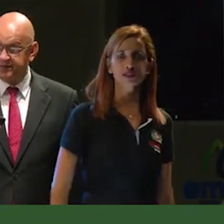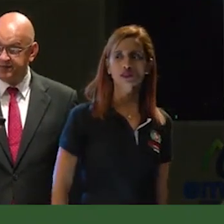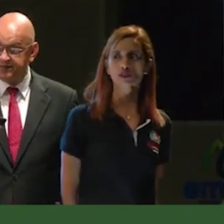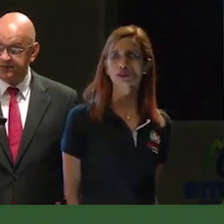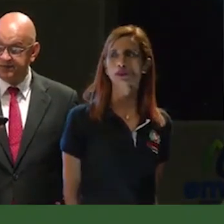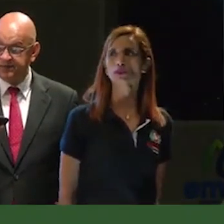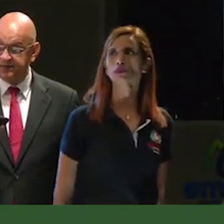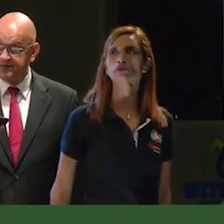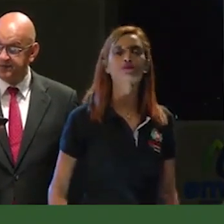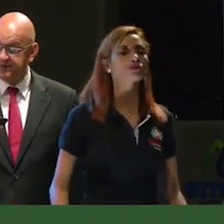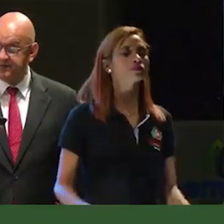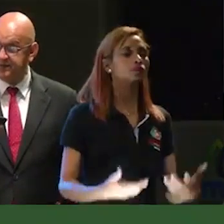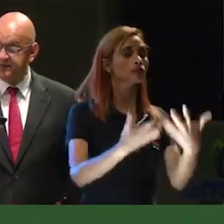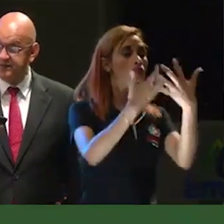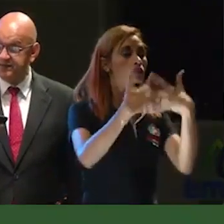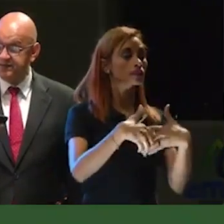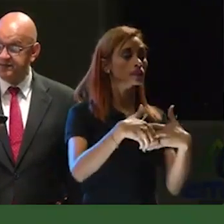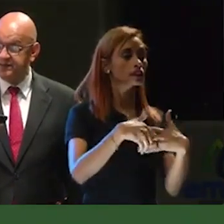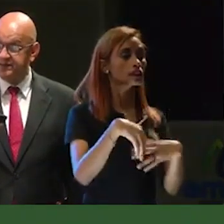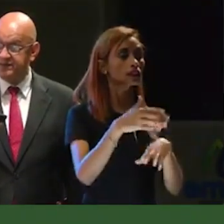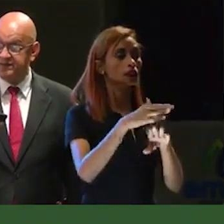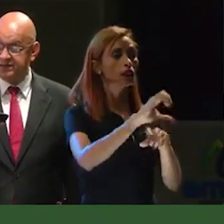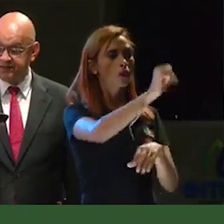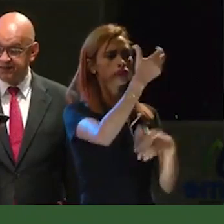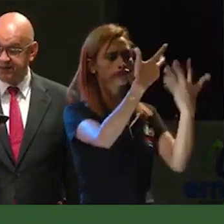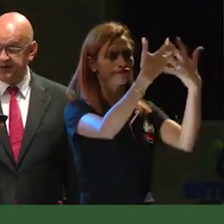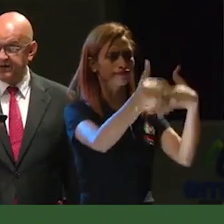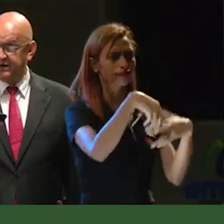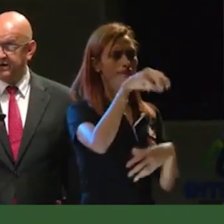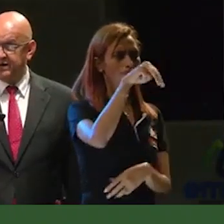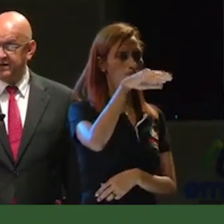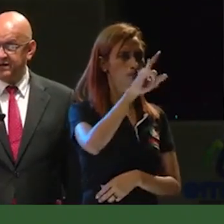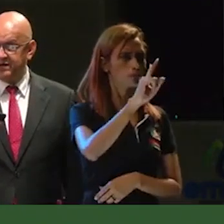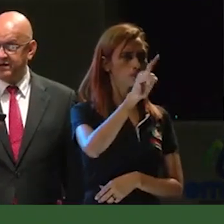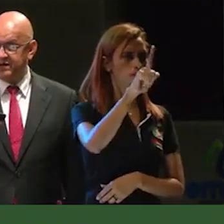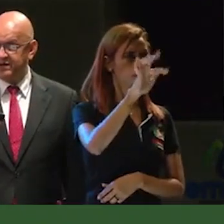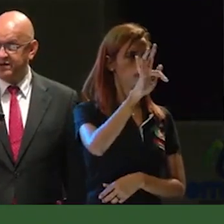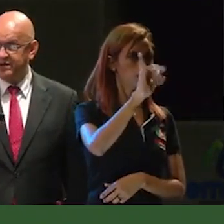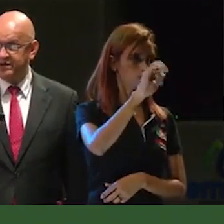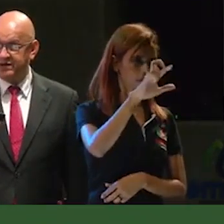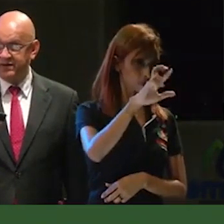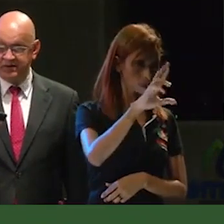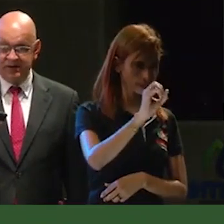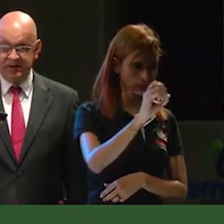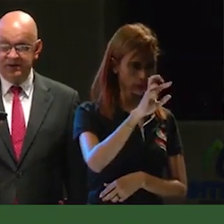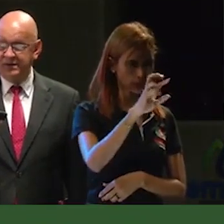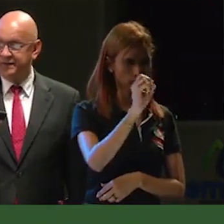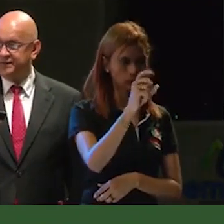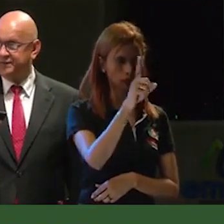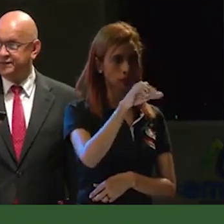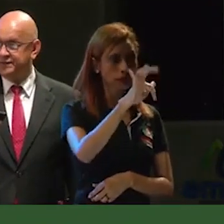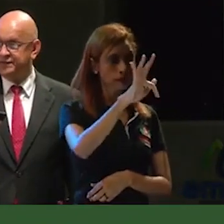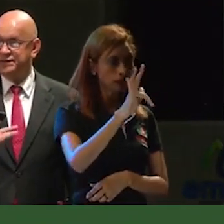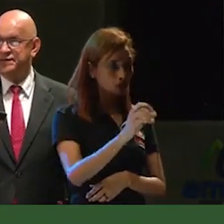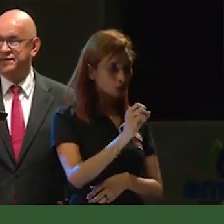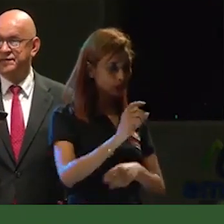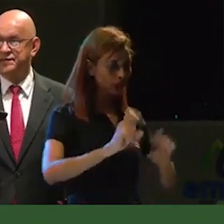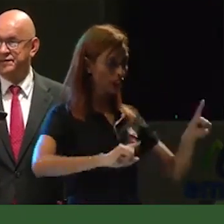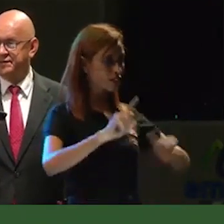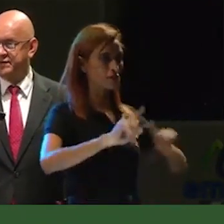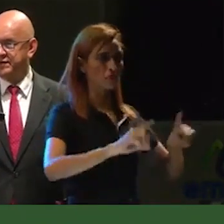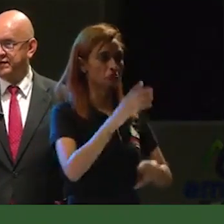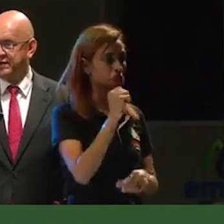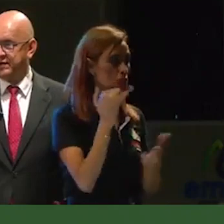Una empresa multipropósito que en los últimos años no tenía gerente en propiedad, no tenía